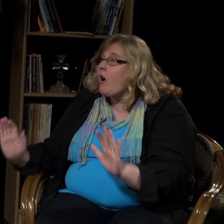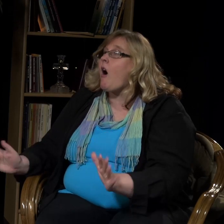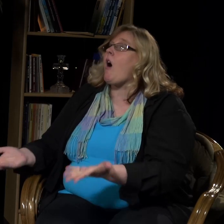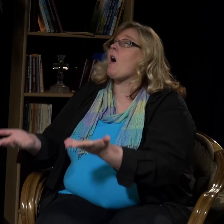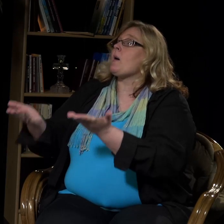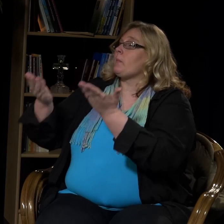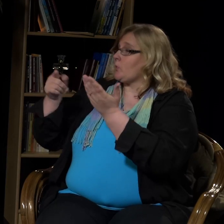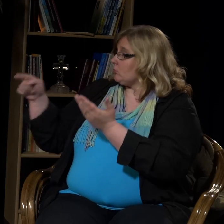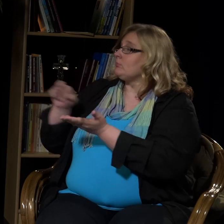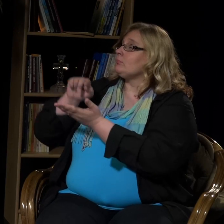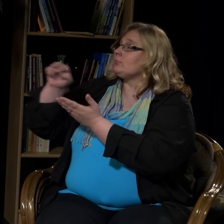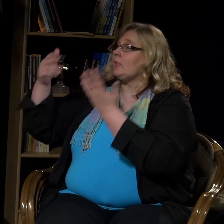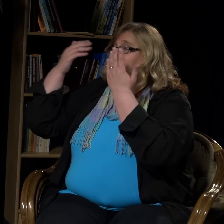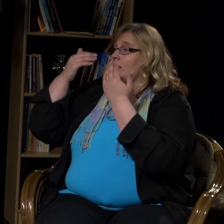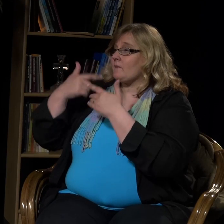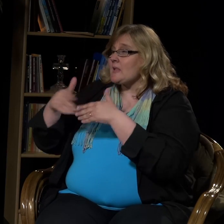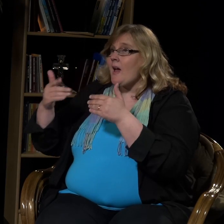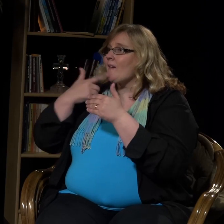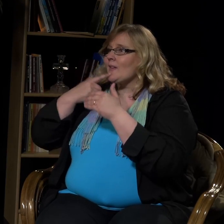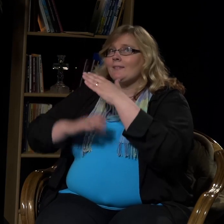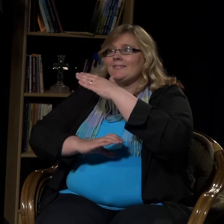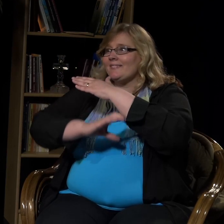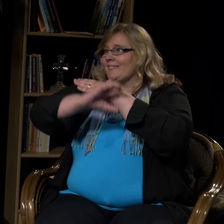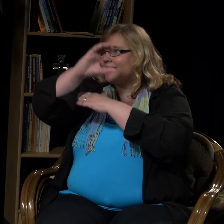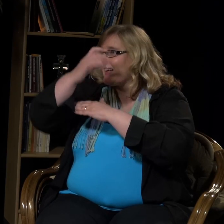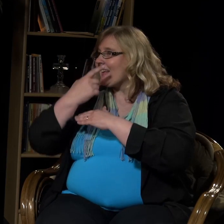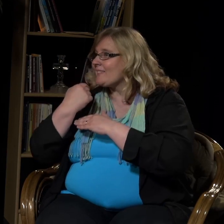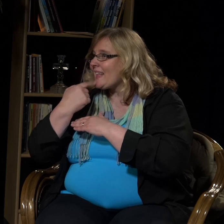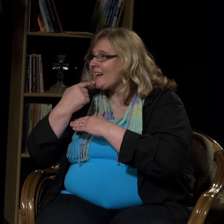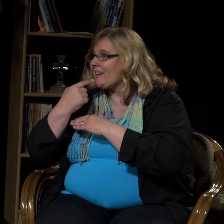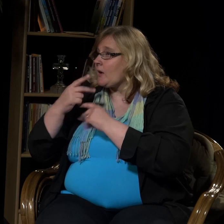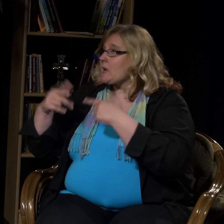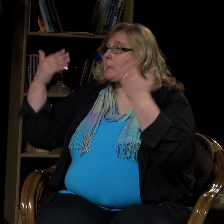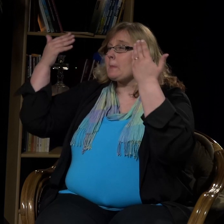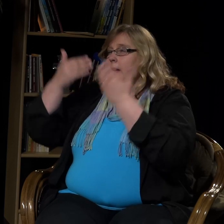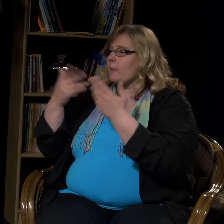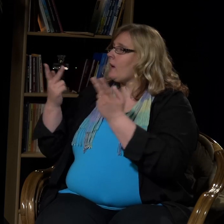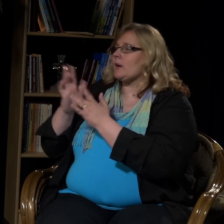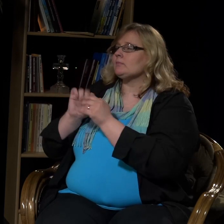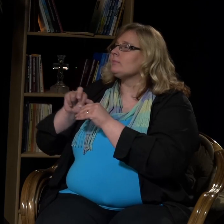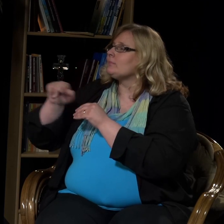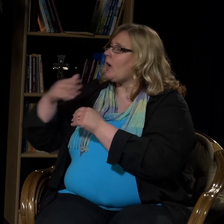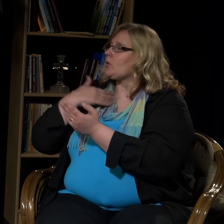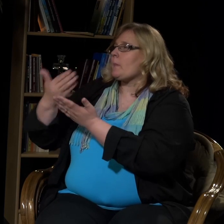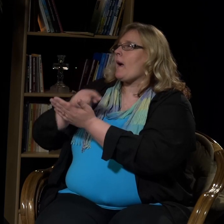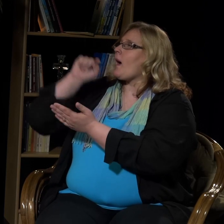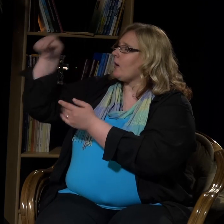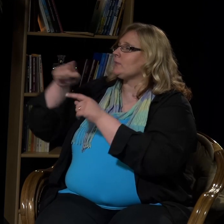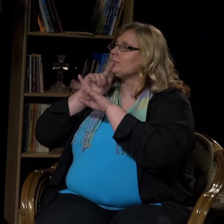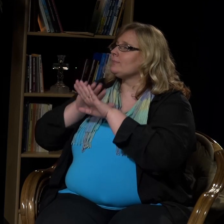Tarkoittaa, että Jeesus meni aikaisin aamulla, aurinko ei ollut vielä noussut. Vaikka oli pimeä, hän silti